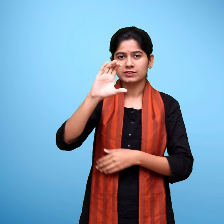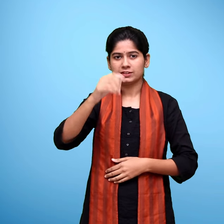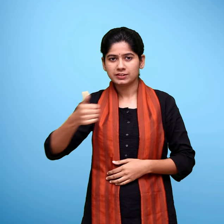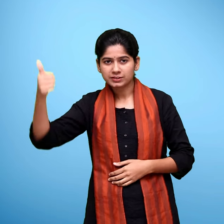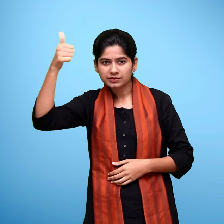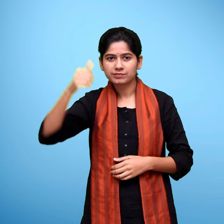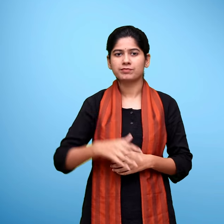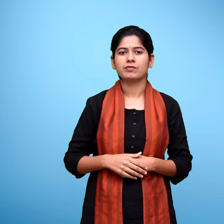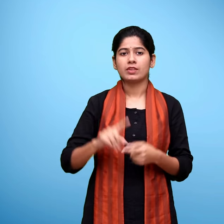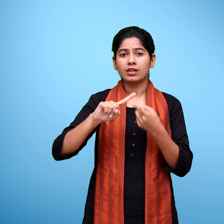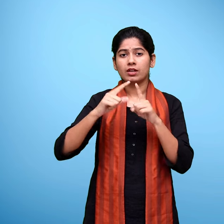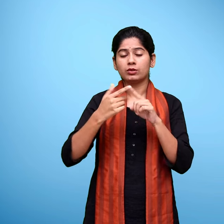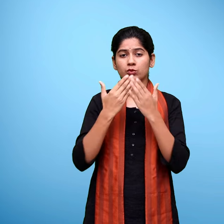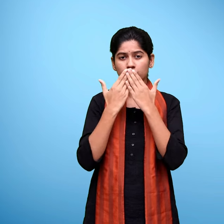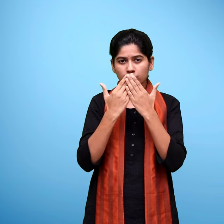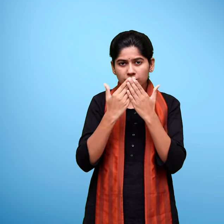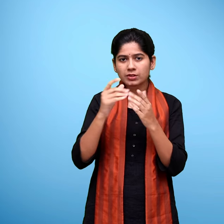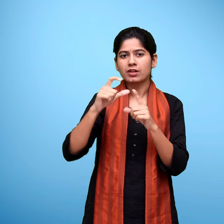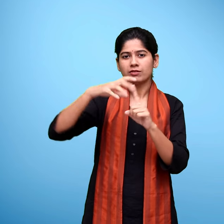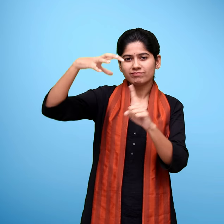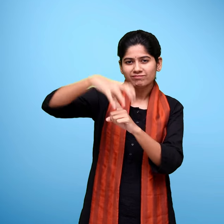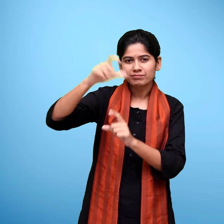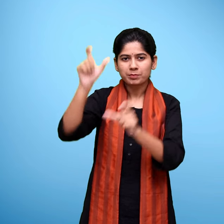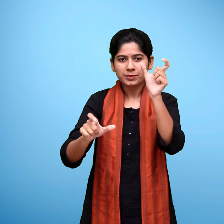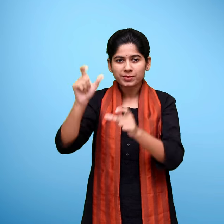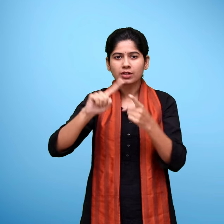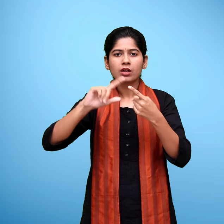शैक्षिक अनसंधान और प्रिशिक्षन परिशद नई दिल्ली